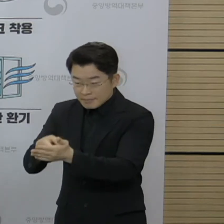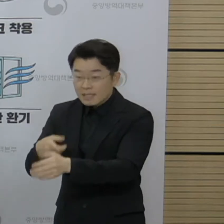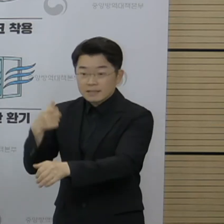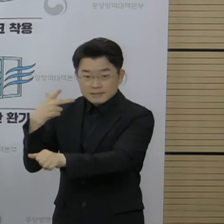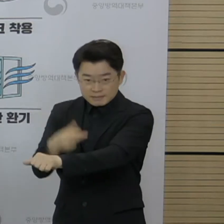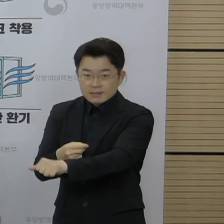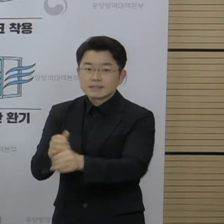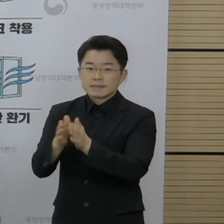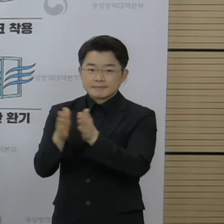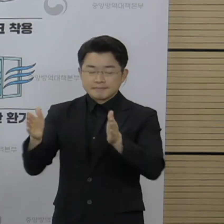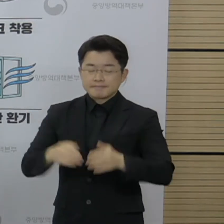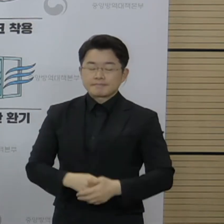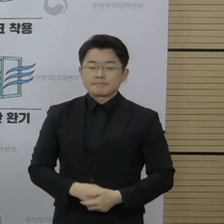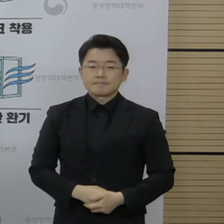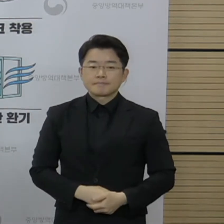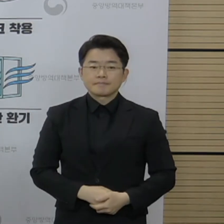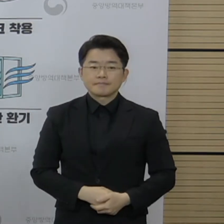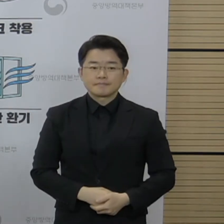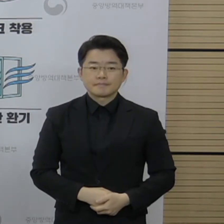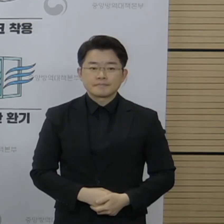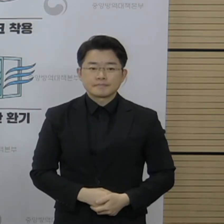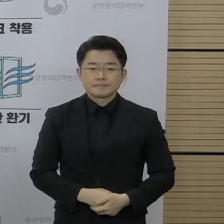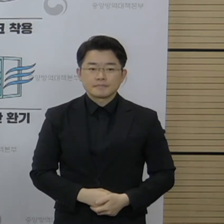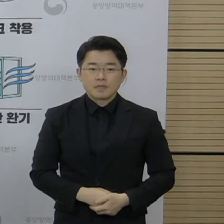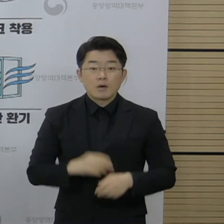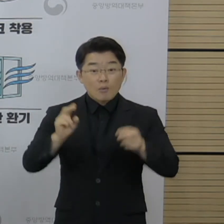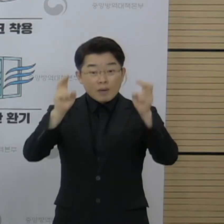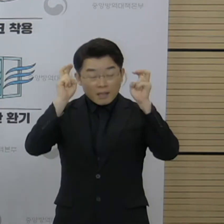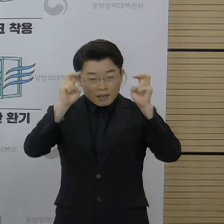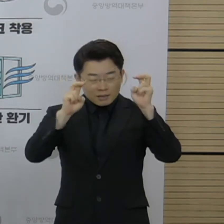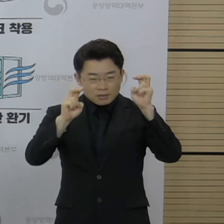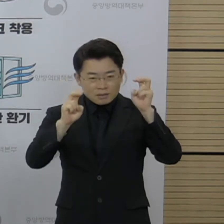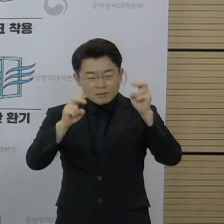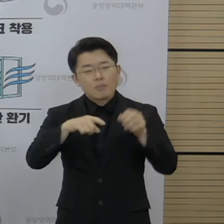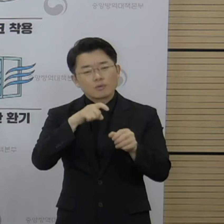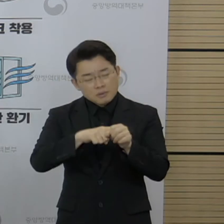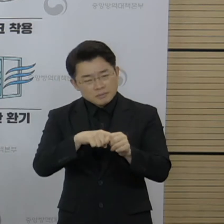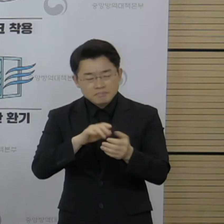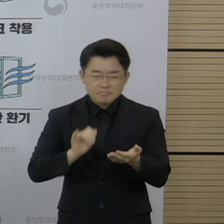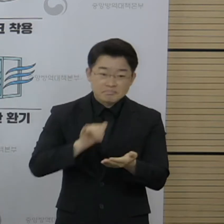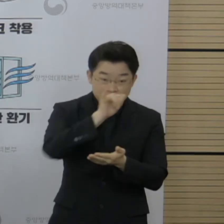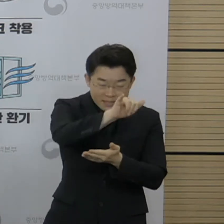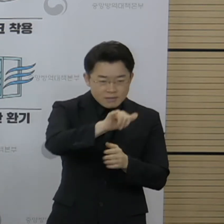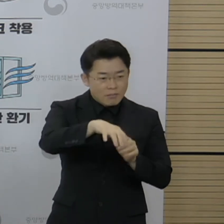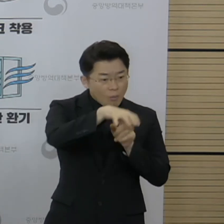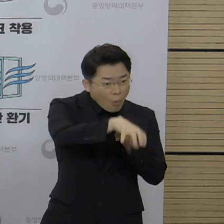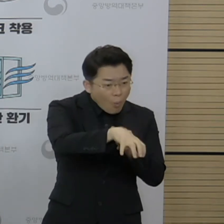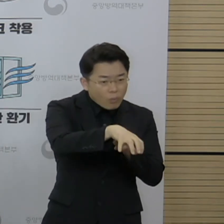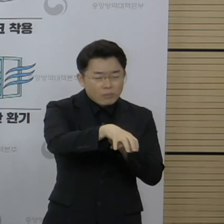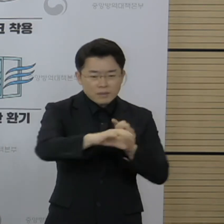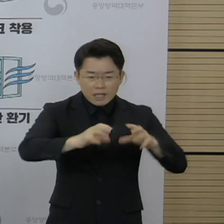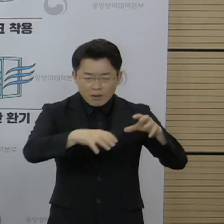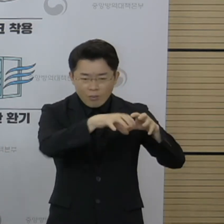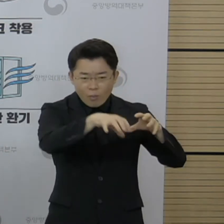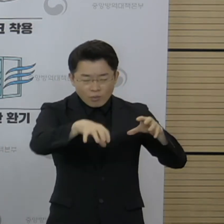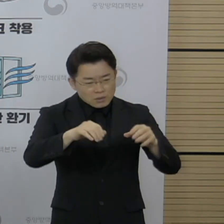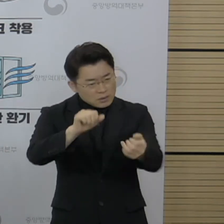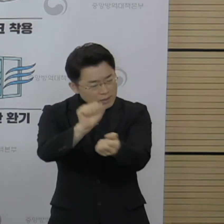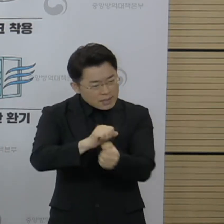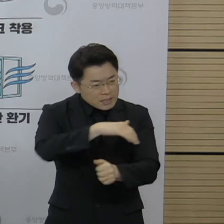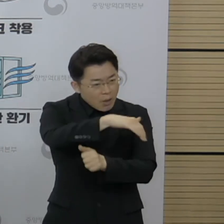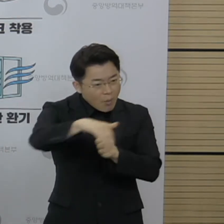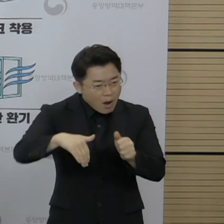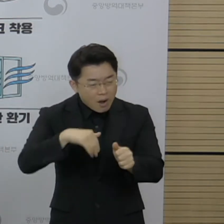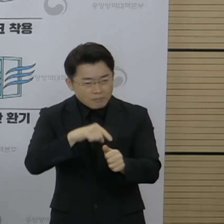또한 그간 출장기간 그리고 출장국가를 한정하여 중요한 경제활동 및 필수